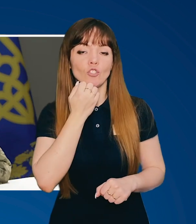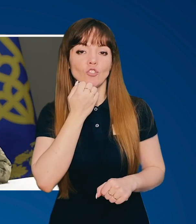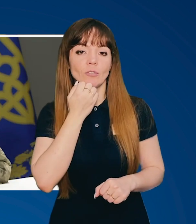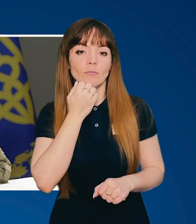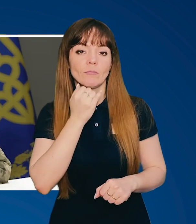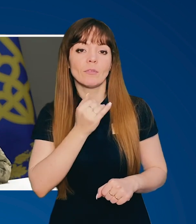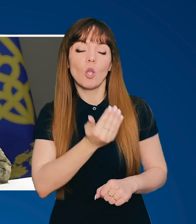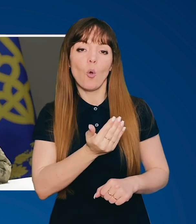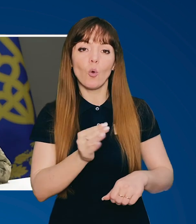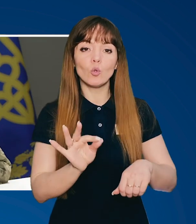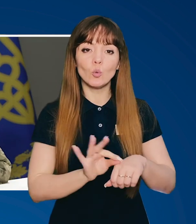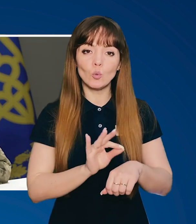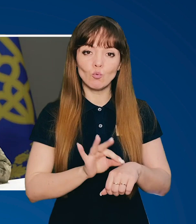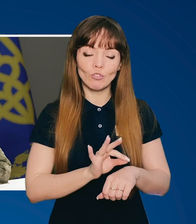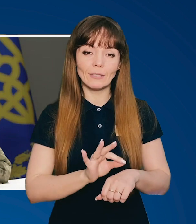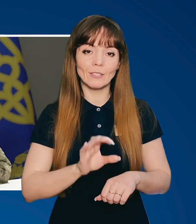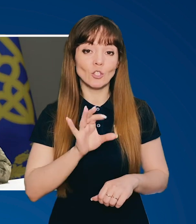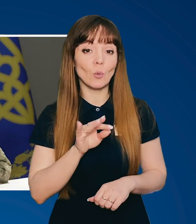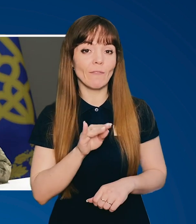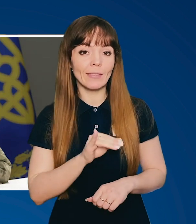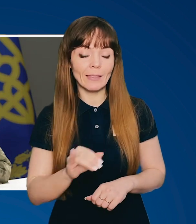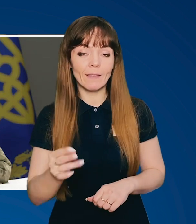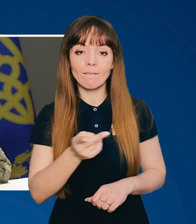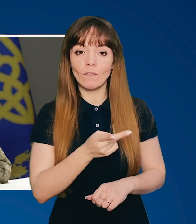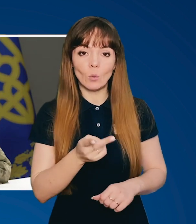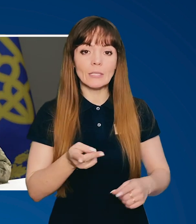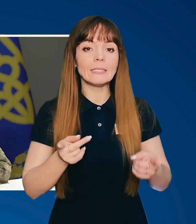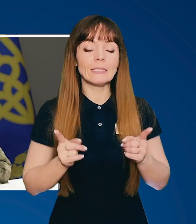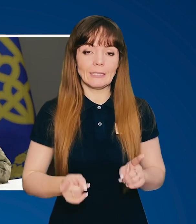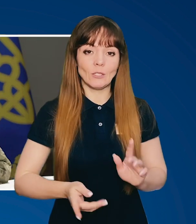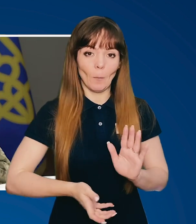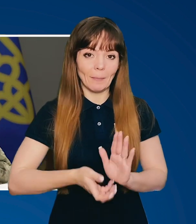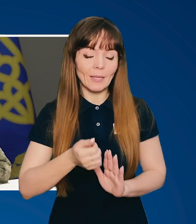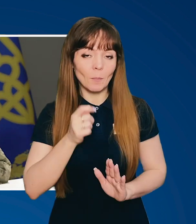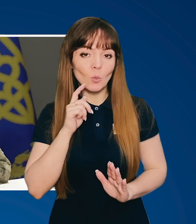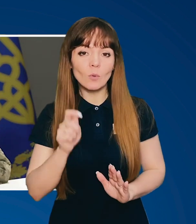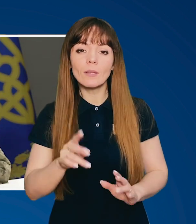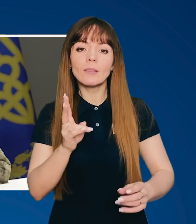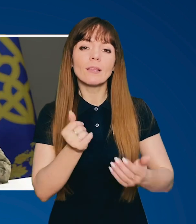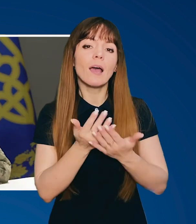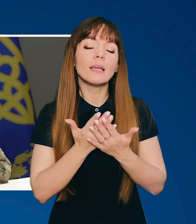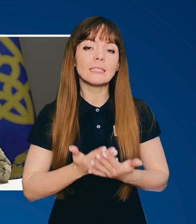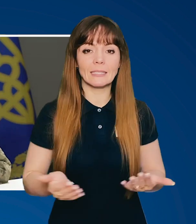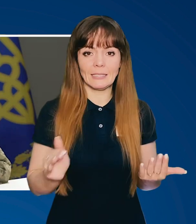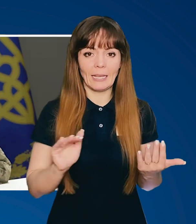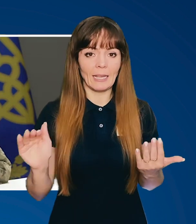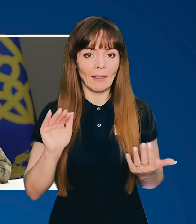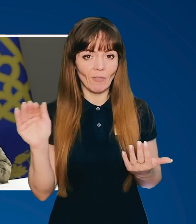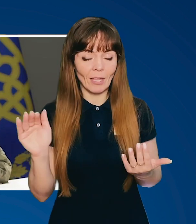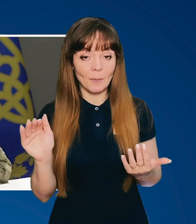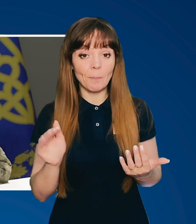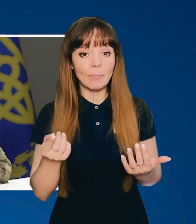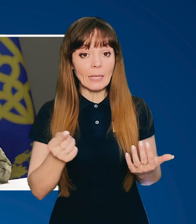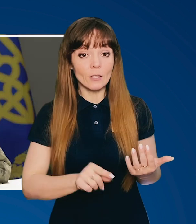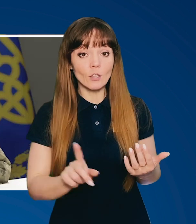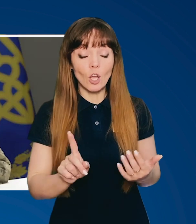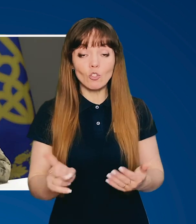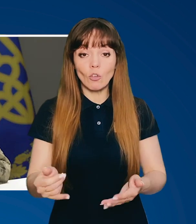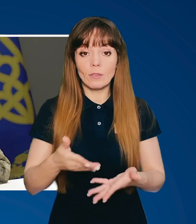його дружині Софії. І вони дійсно підтримують Україну на різних рівнях. Те, що